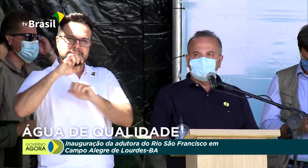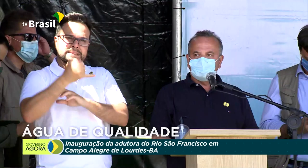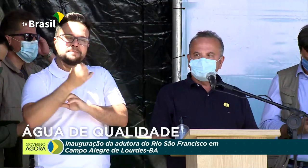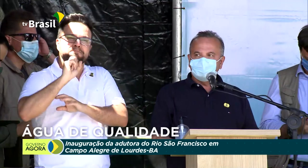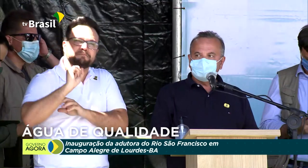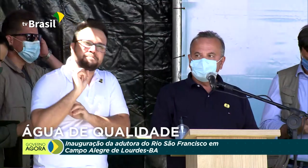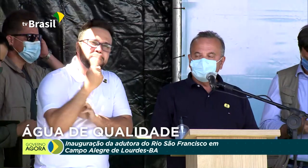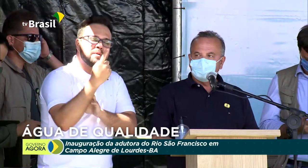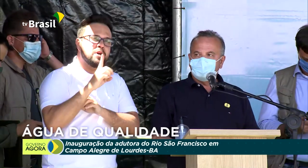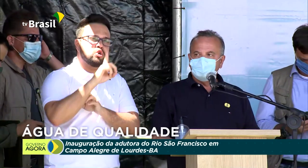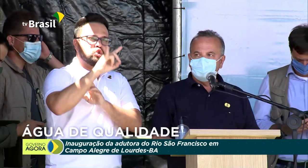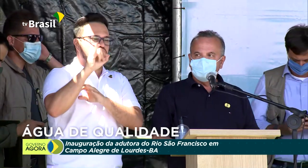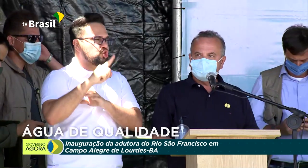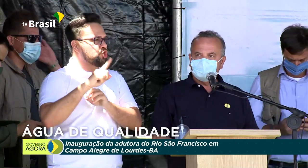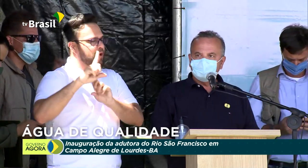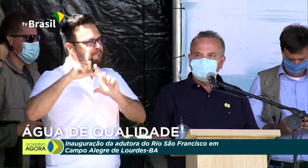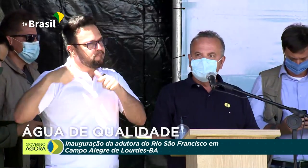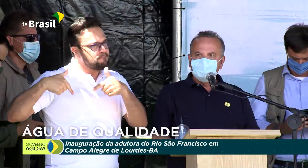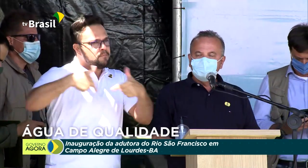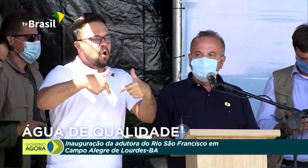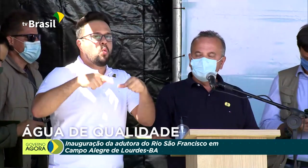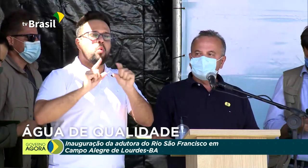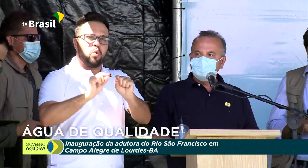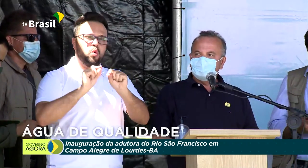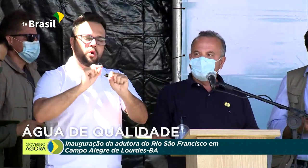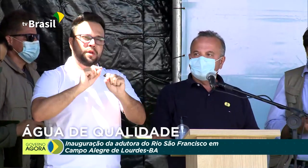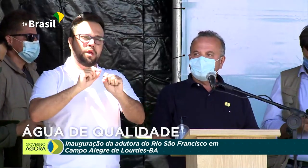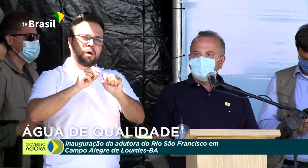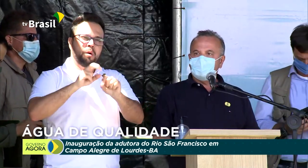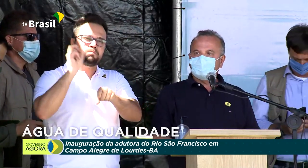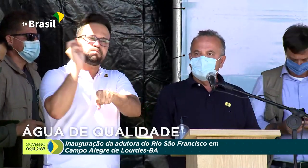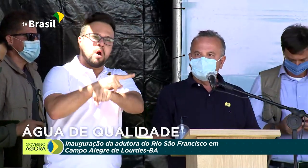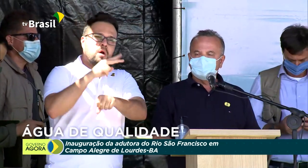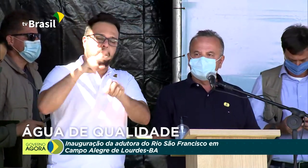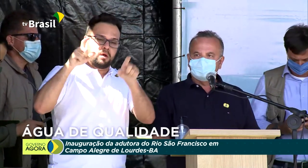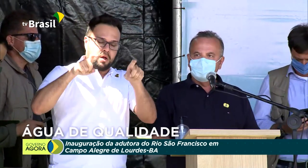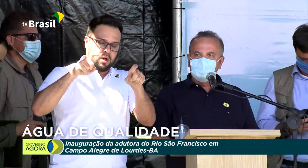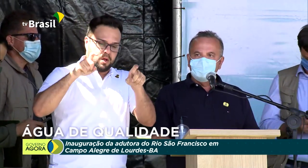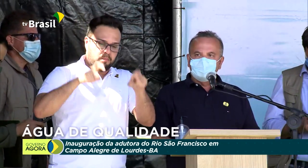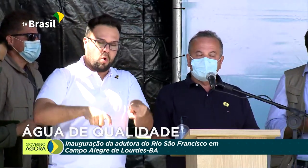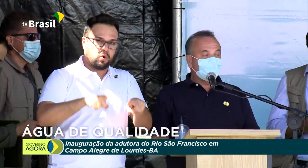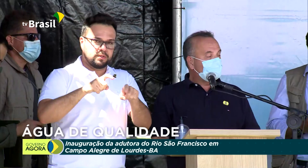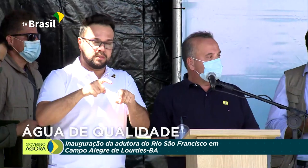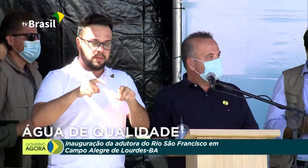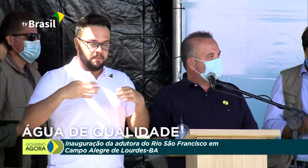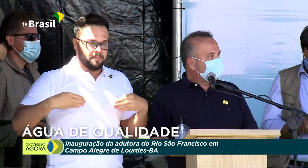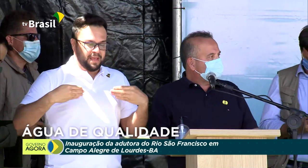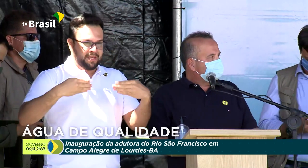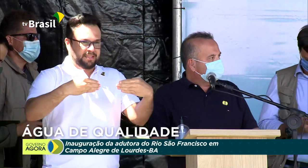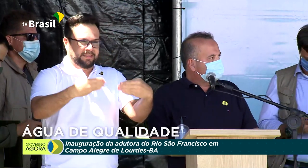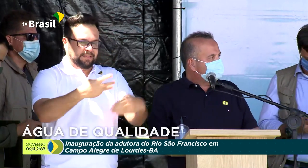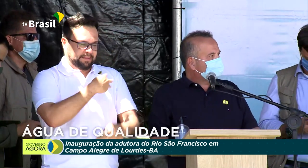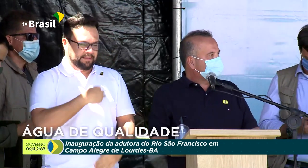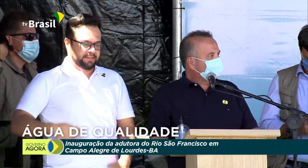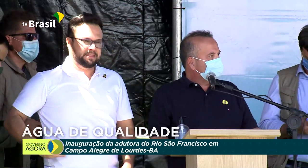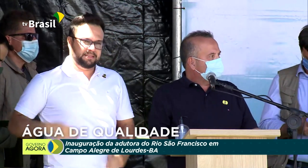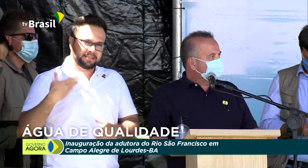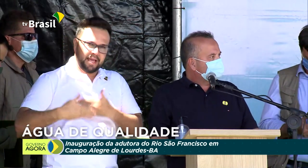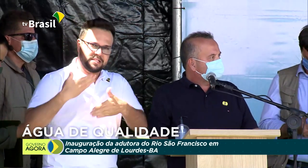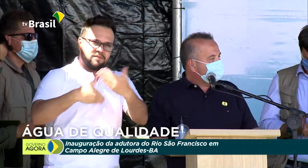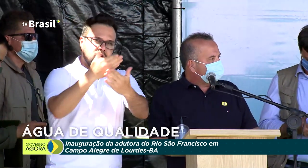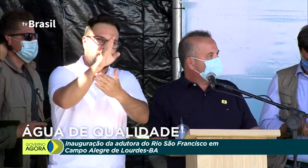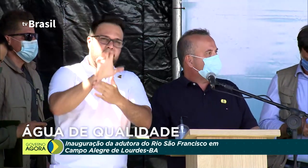dia da nossa investidura como ministro, não tem faltado recursos para que obras importantes e